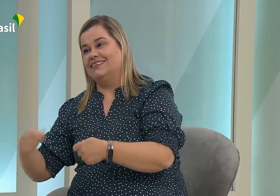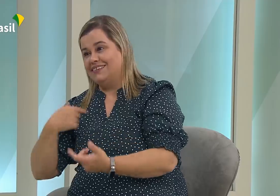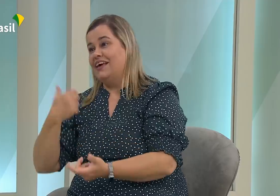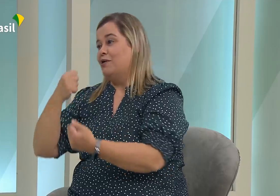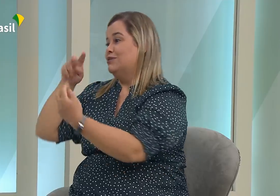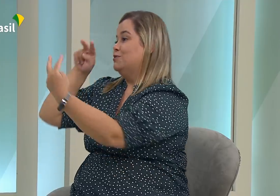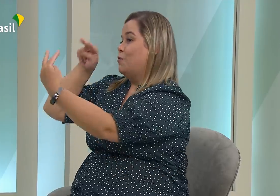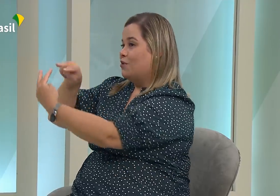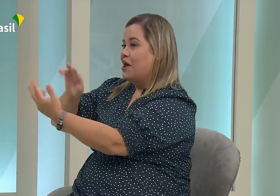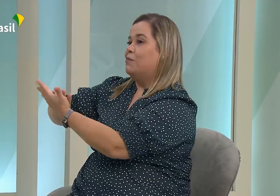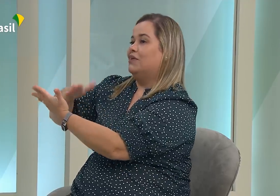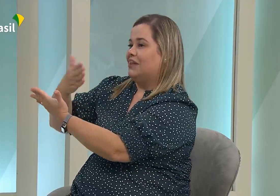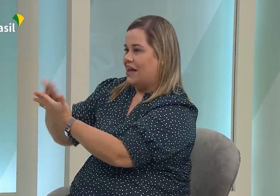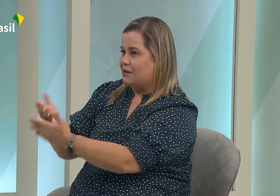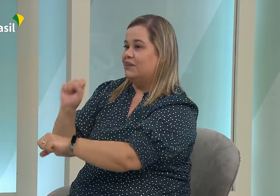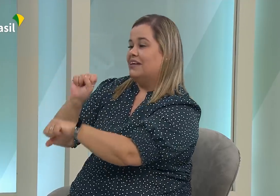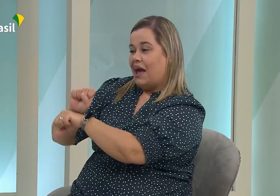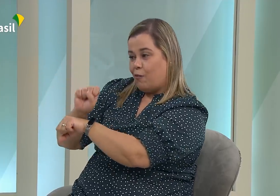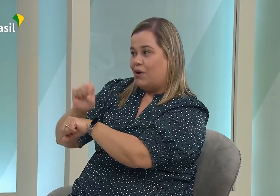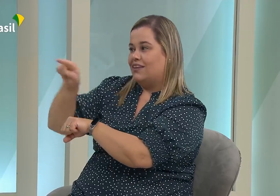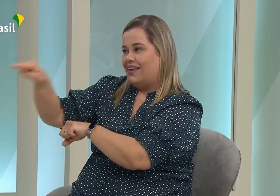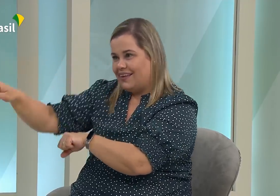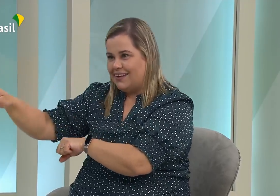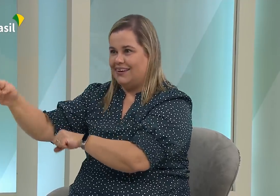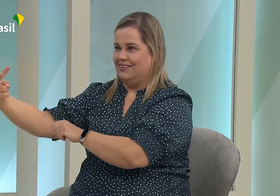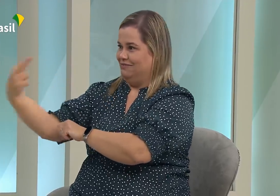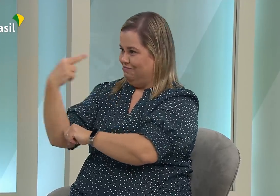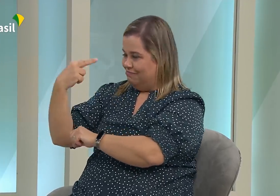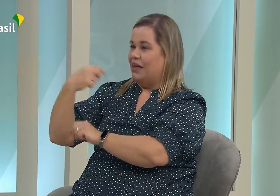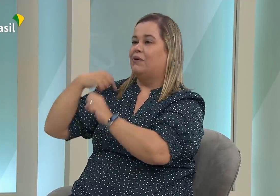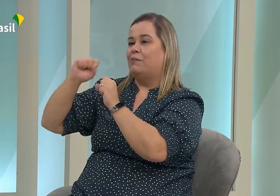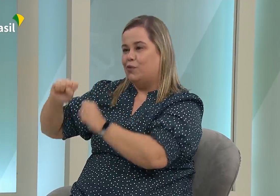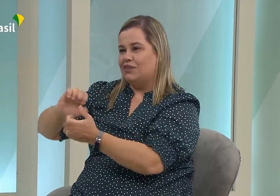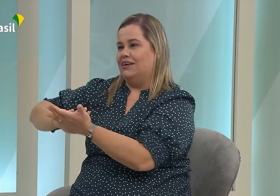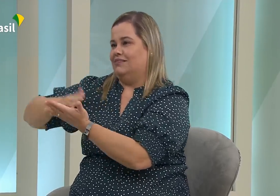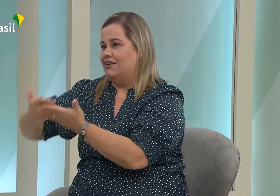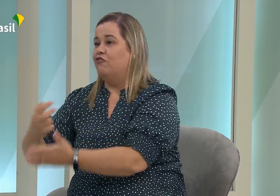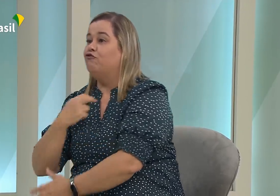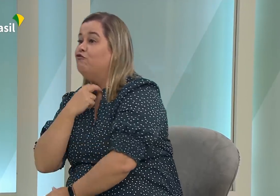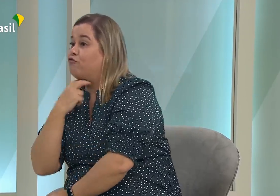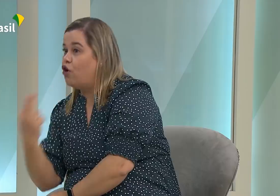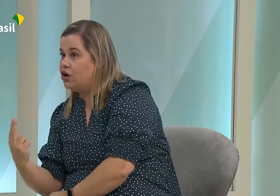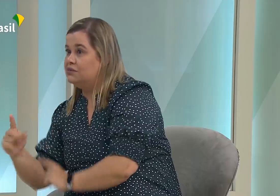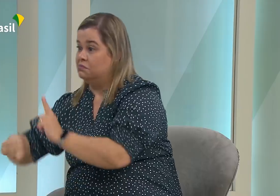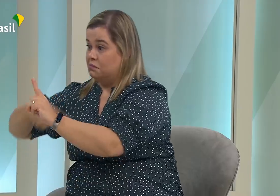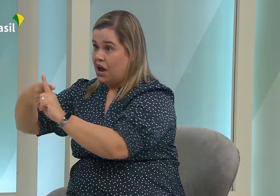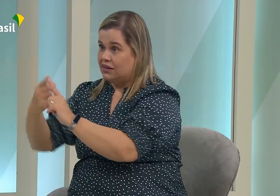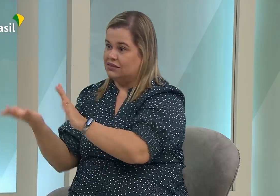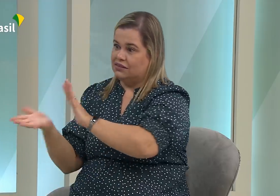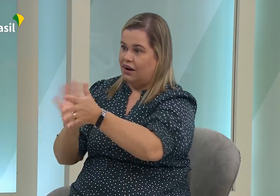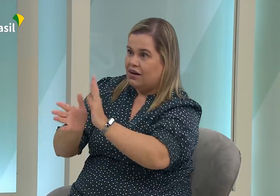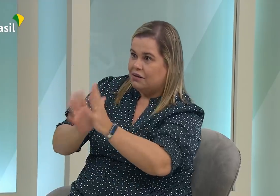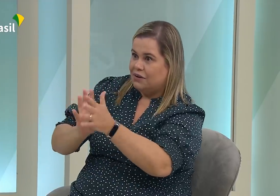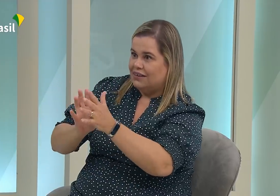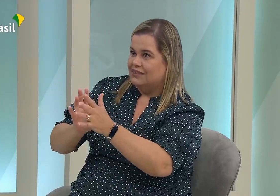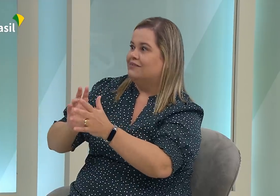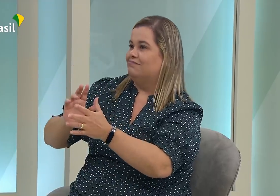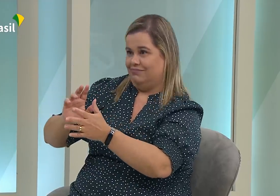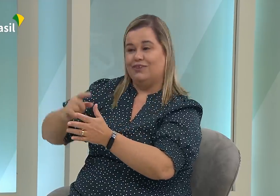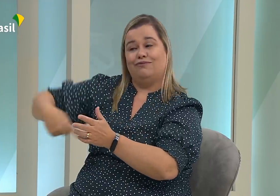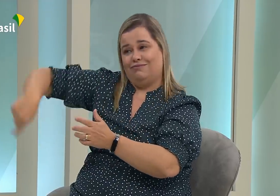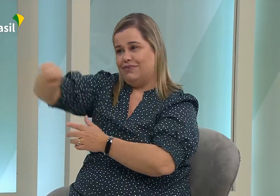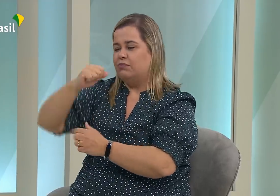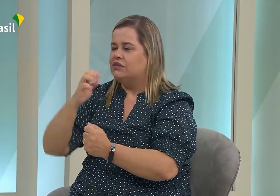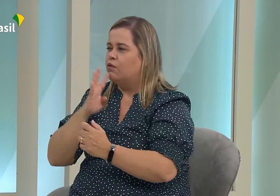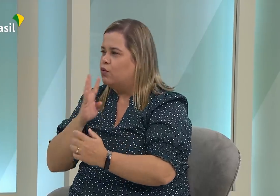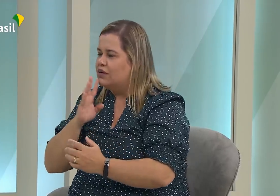toda essa visualização. Então, muitas vezes falam com os intérpretes e não comigo. Então, eu sempre consigo fazer